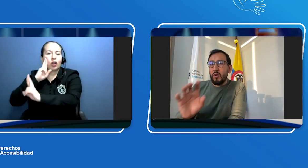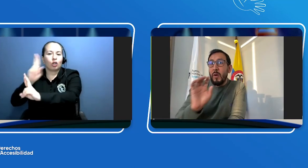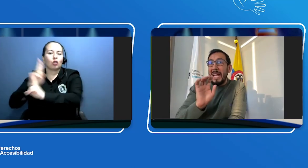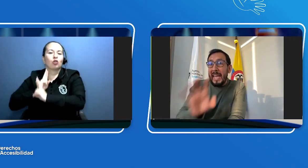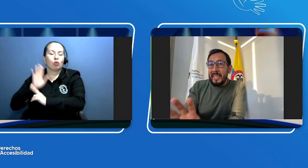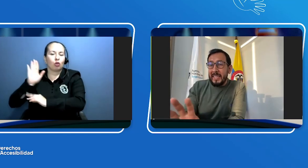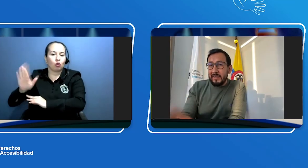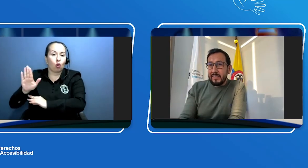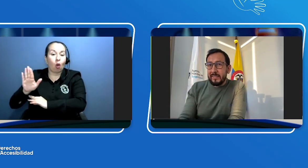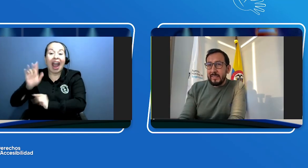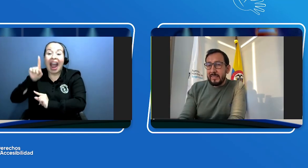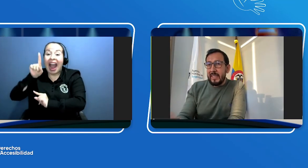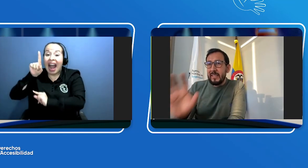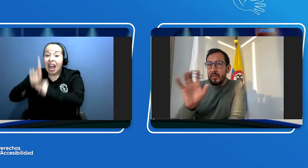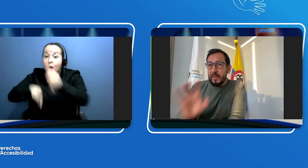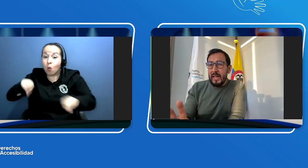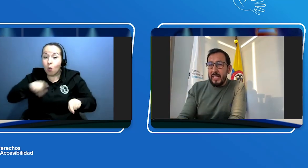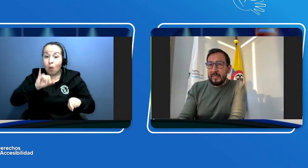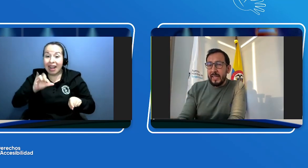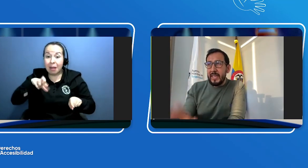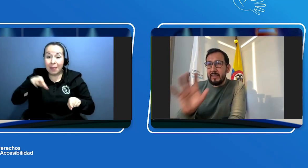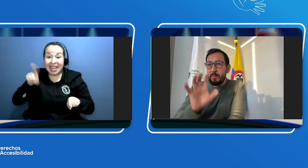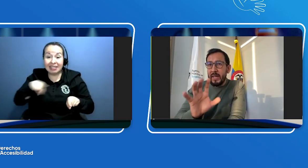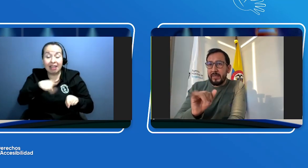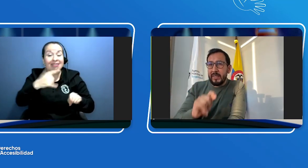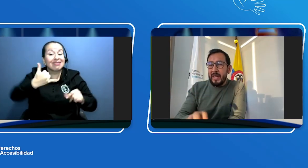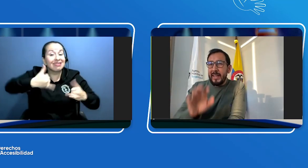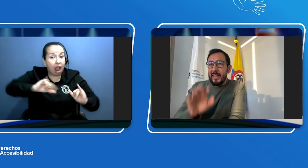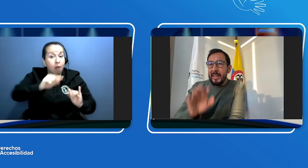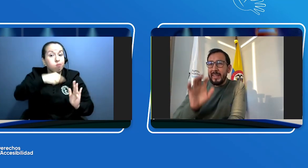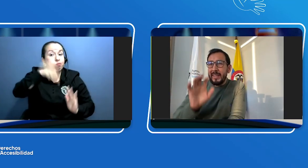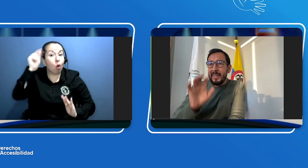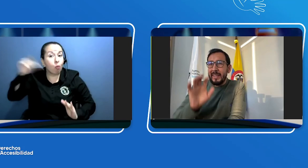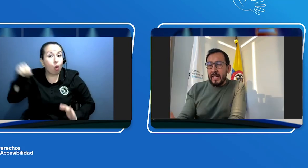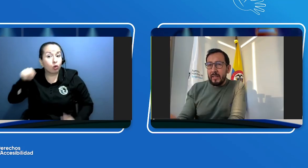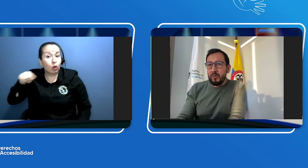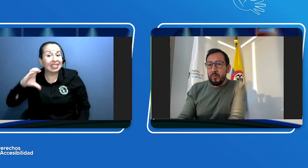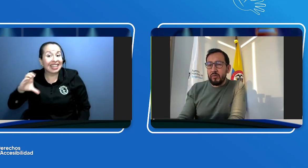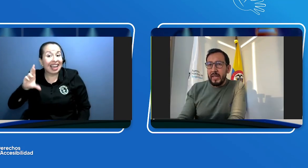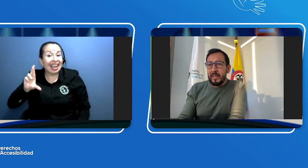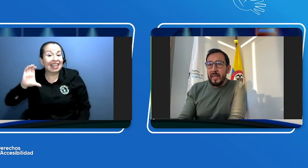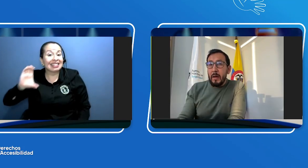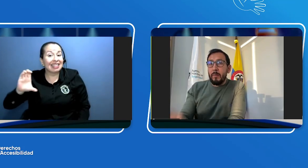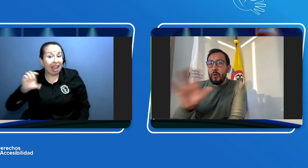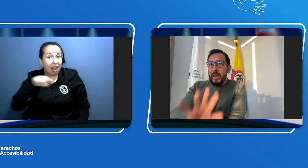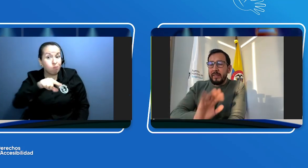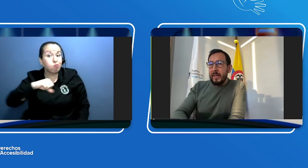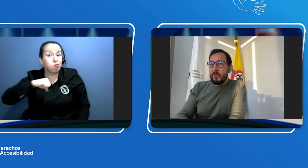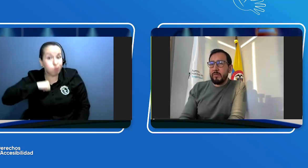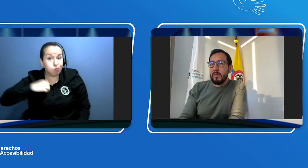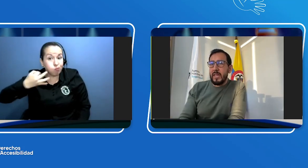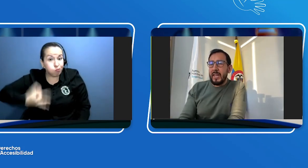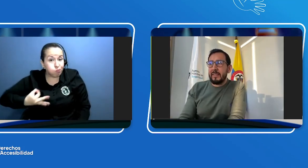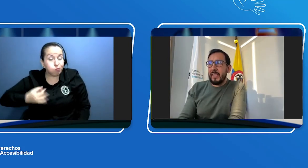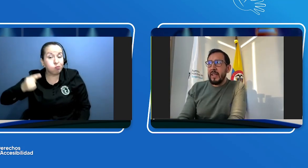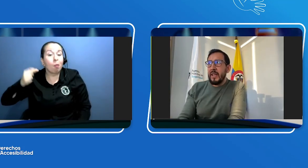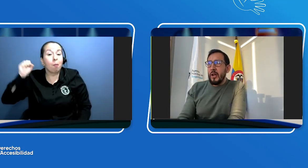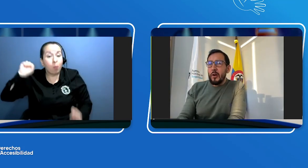aquellas que están certificadas aquellas IPS que están certificadas como CRC podrán hacerlo quiere decir no